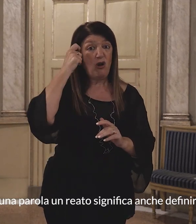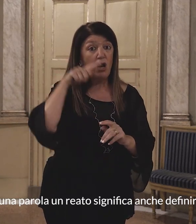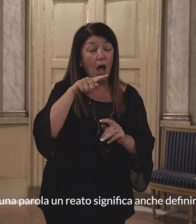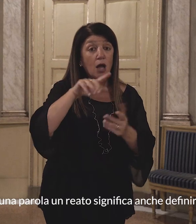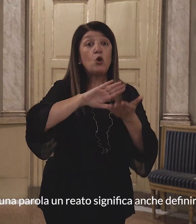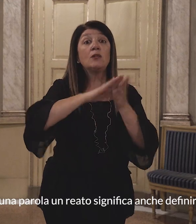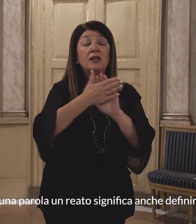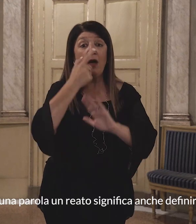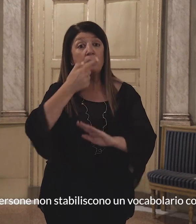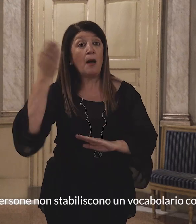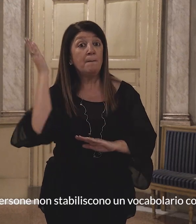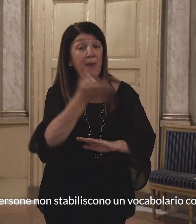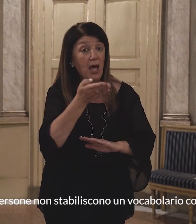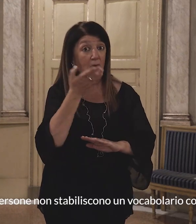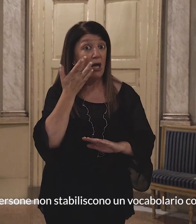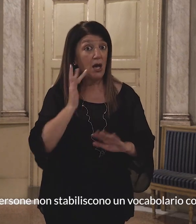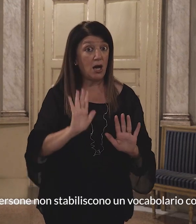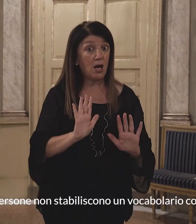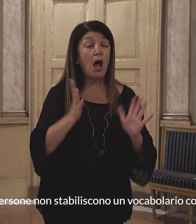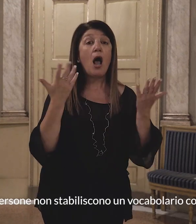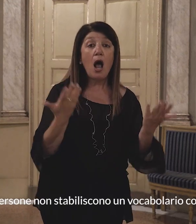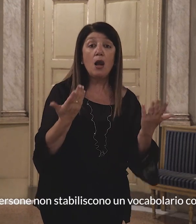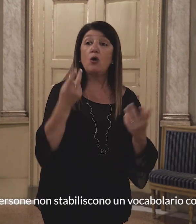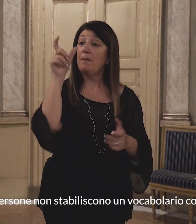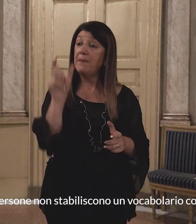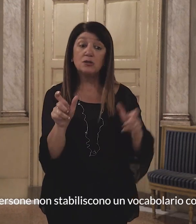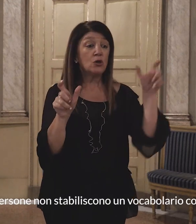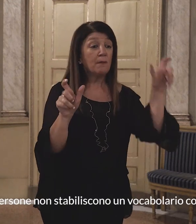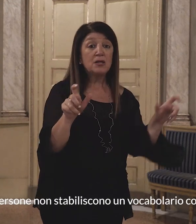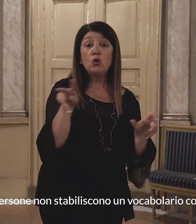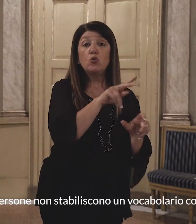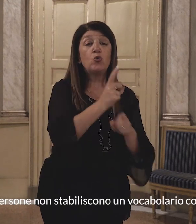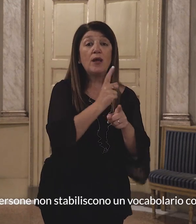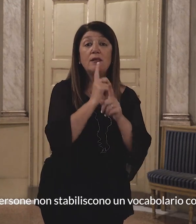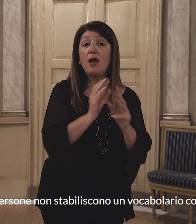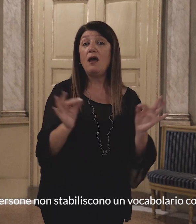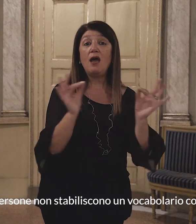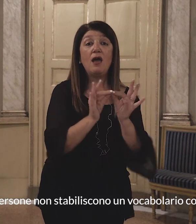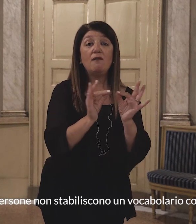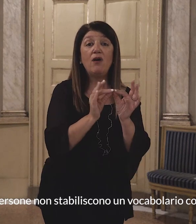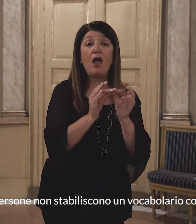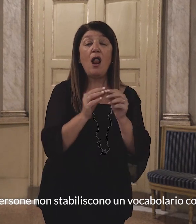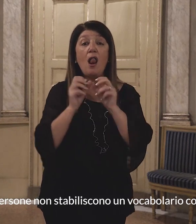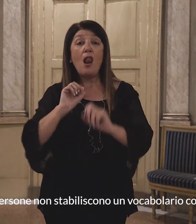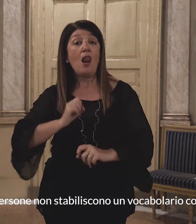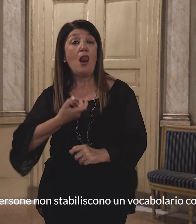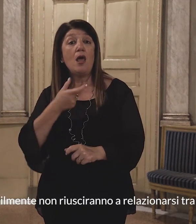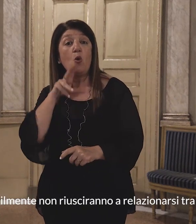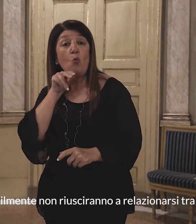Se due persone non stabiliscono un vocabolario comune, probabilmente non riusciranno a relazionarsi tra loro.